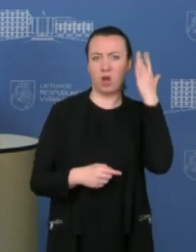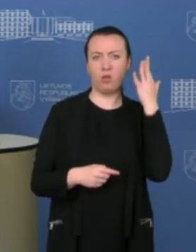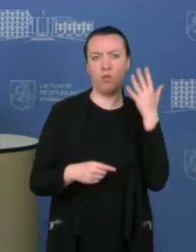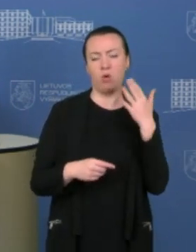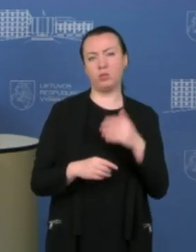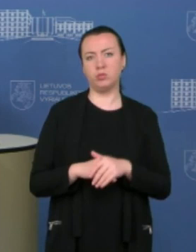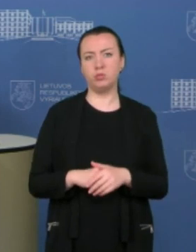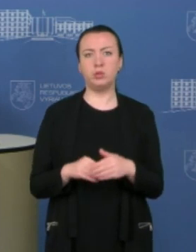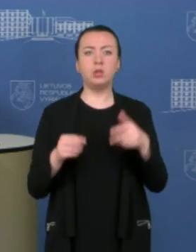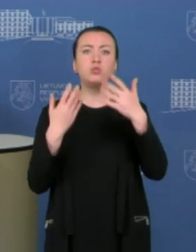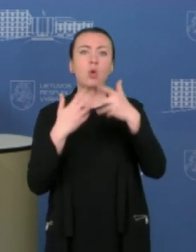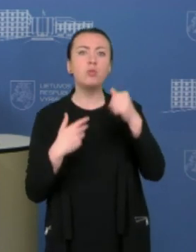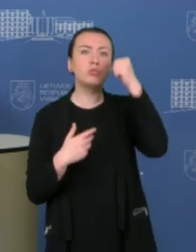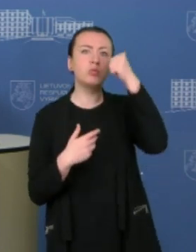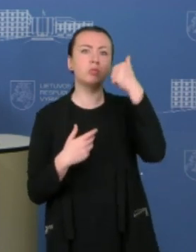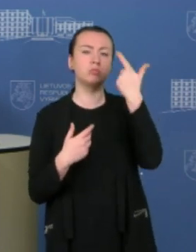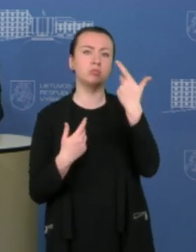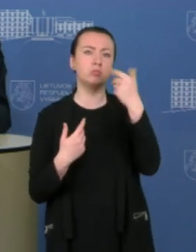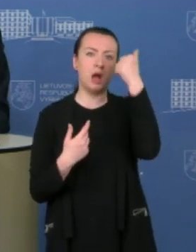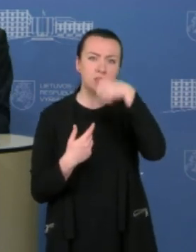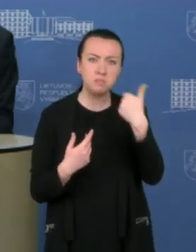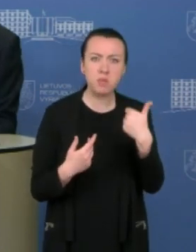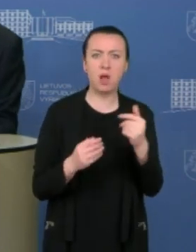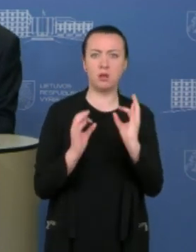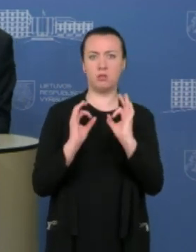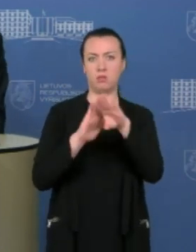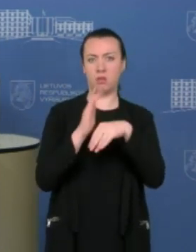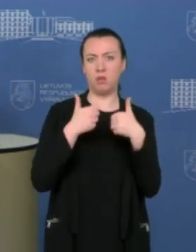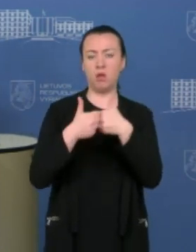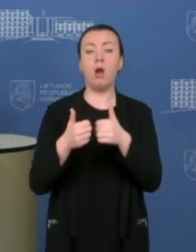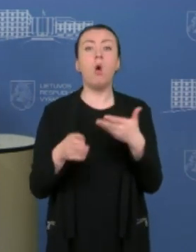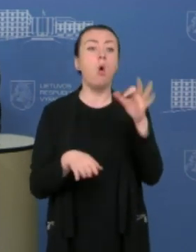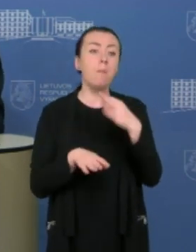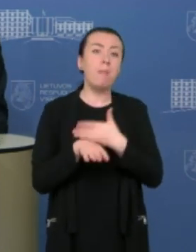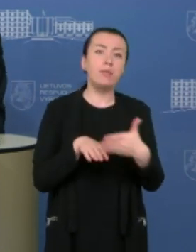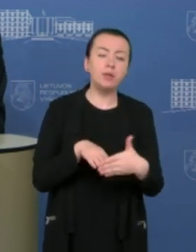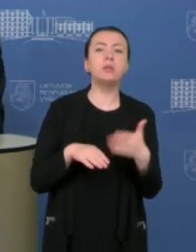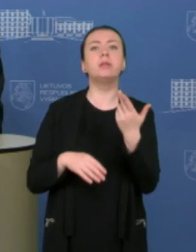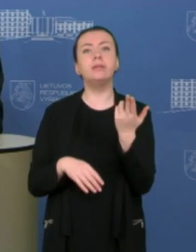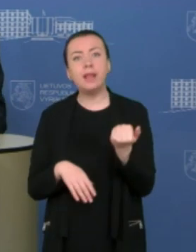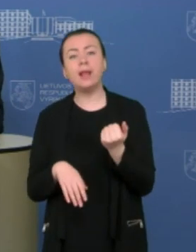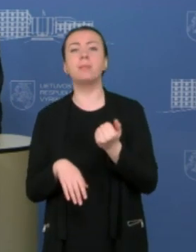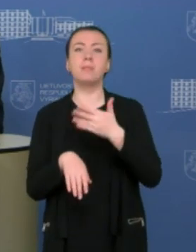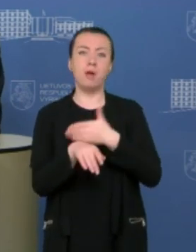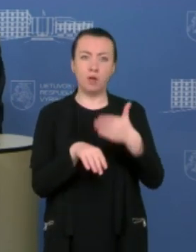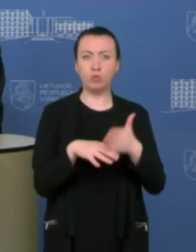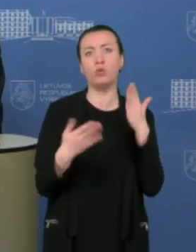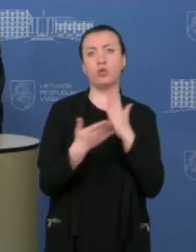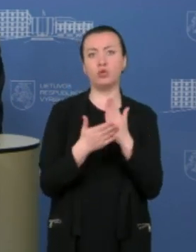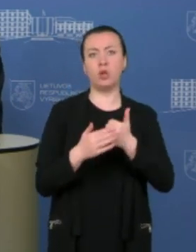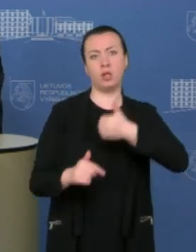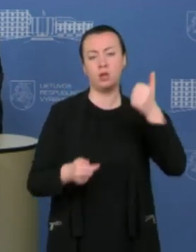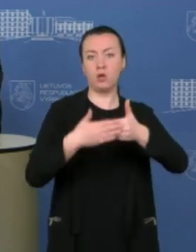duomenų nuo asmeninimo sistema įvesta. Ar pavėluota? Taip, būtų buvę geriau tai daryti